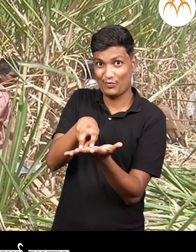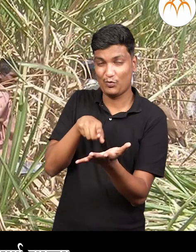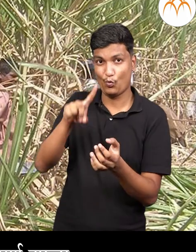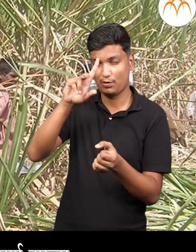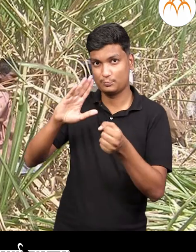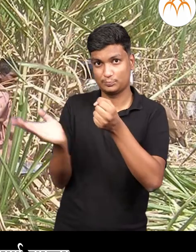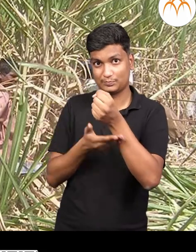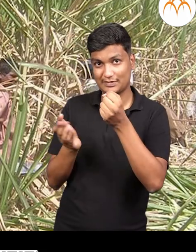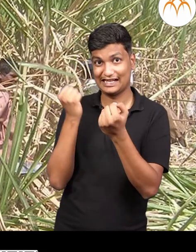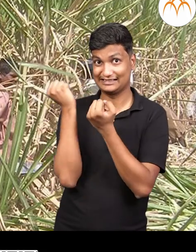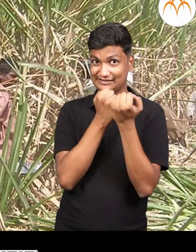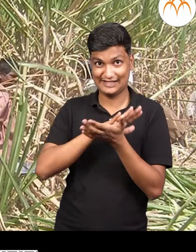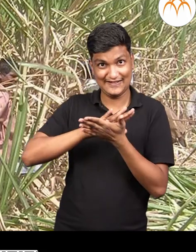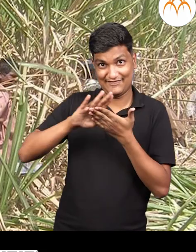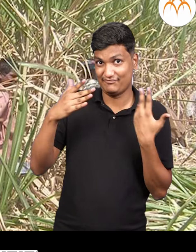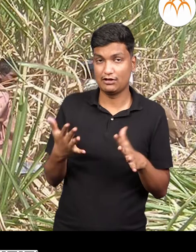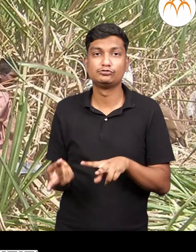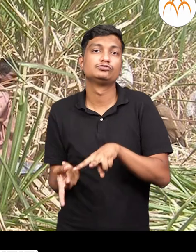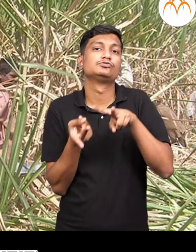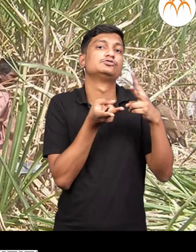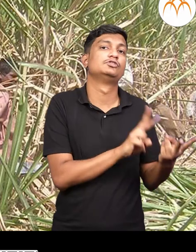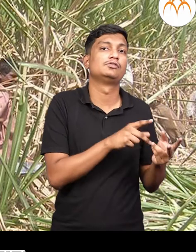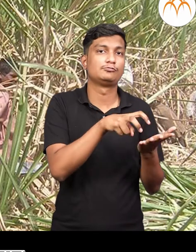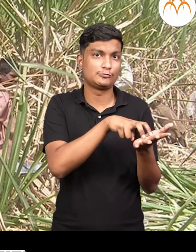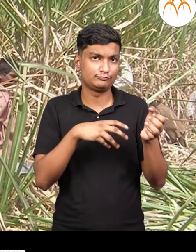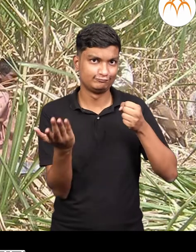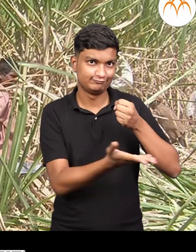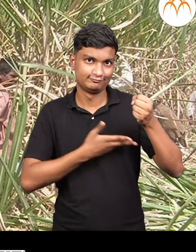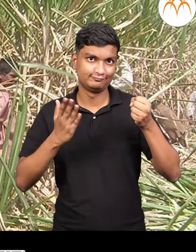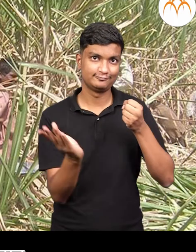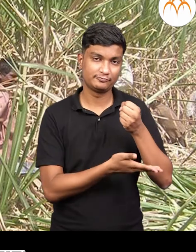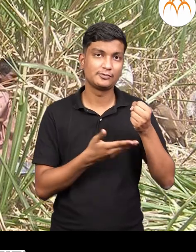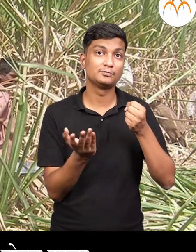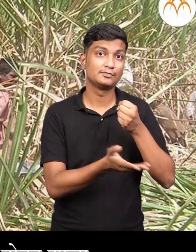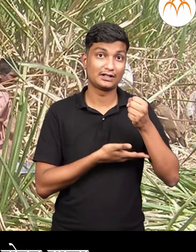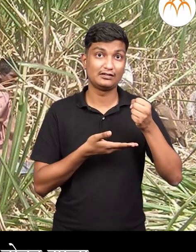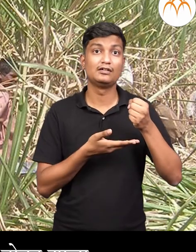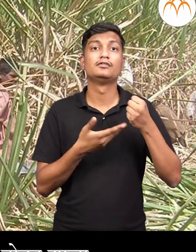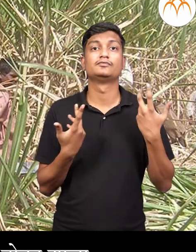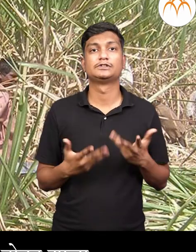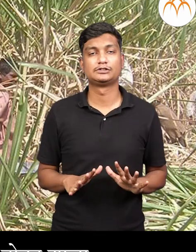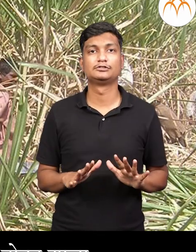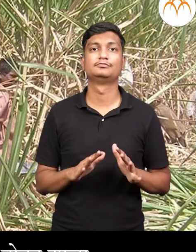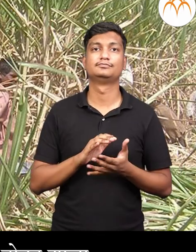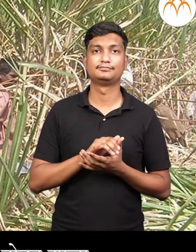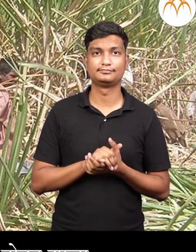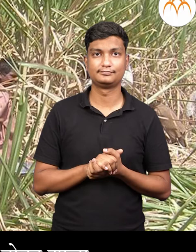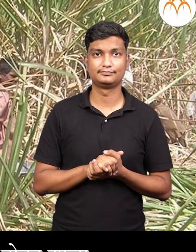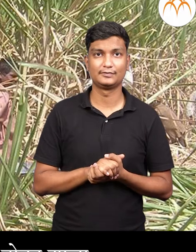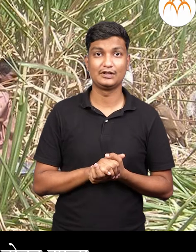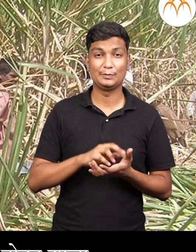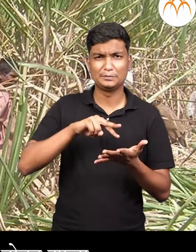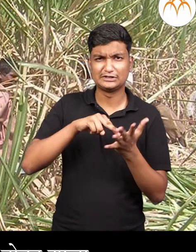तोड़न पूर्ण झाला कि ते दुसर्या शेतात जातात। ते थिल उस तोड़न देतात। या प्रमाने एका